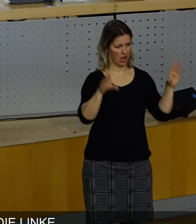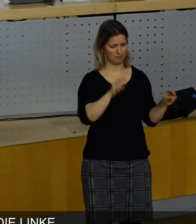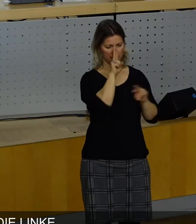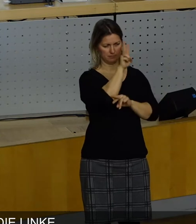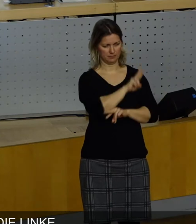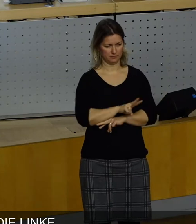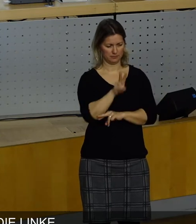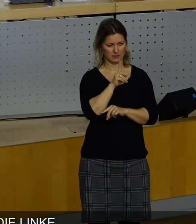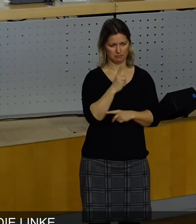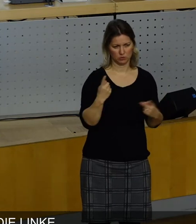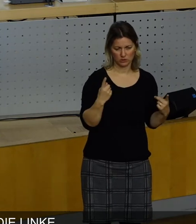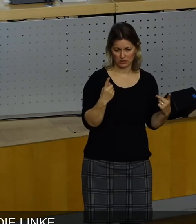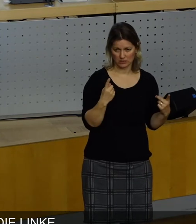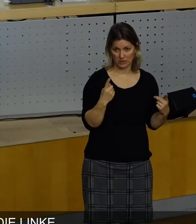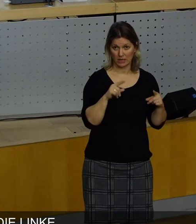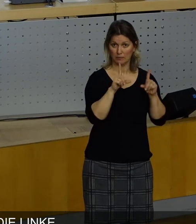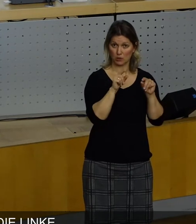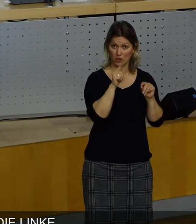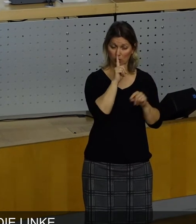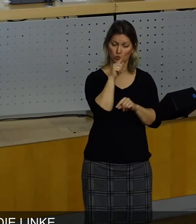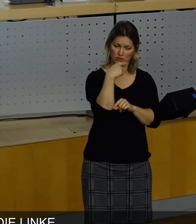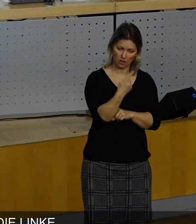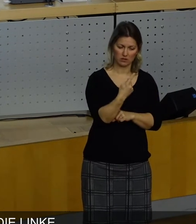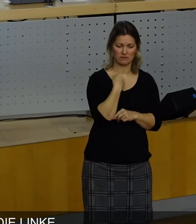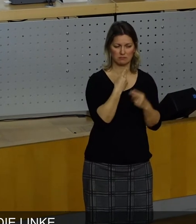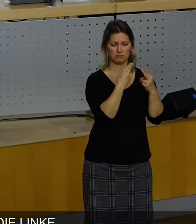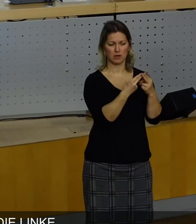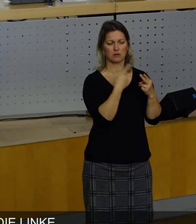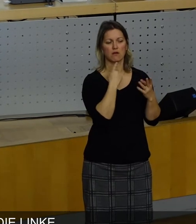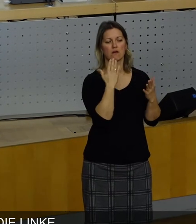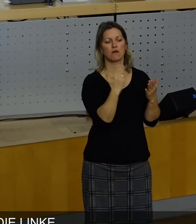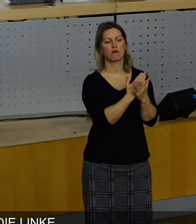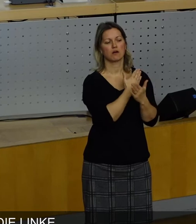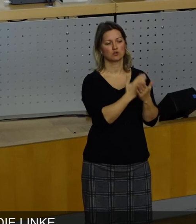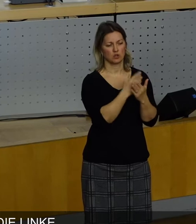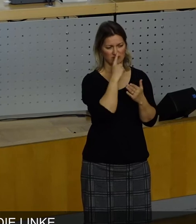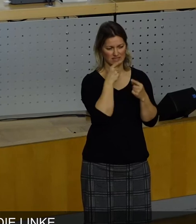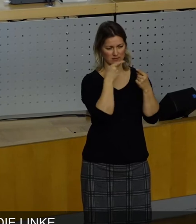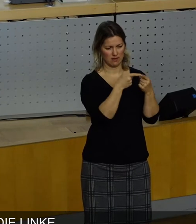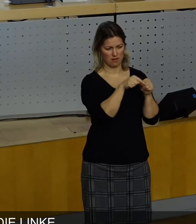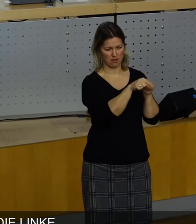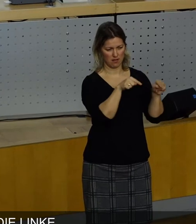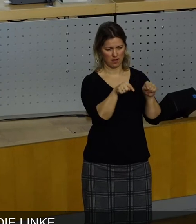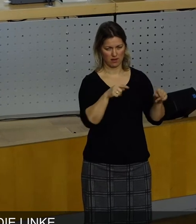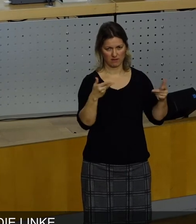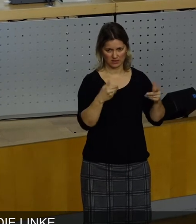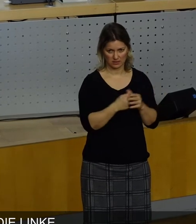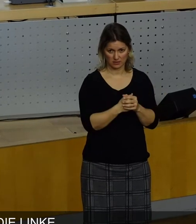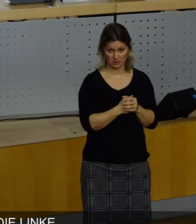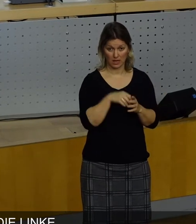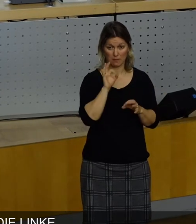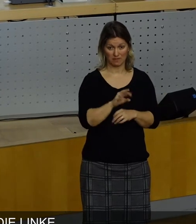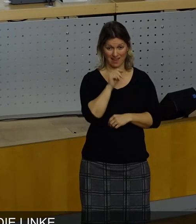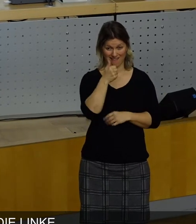und entsprechend eine Entscheidung treffen, wohin man will, weil ansonsten nämlich mit einer Entscheidung